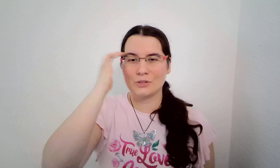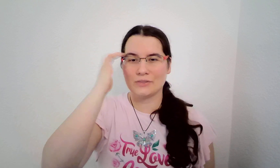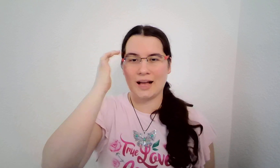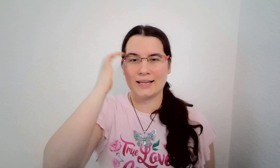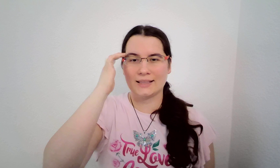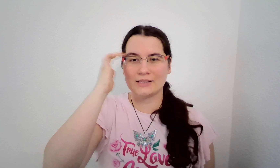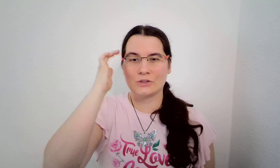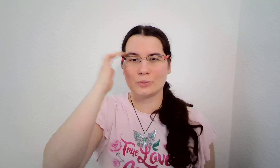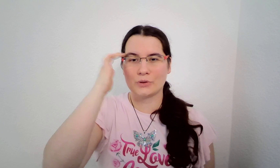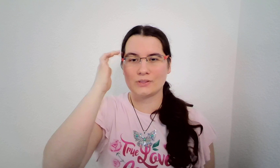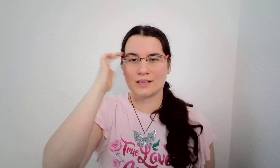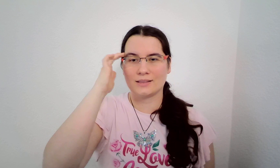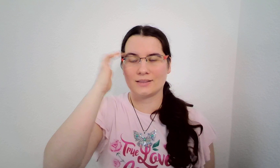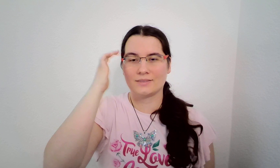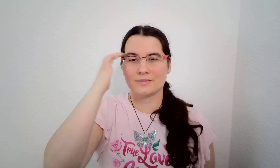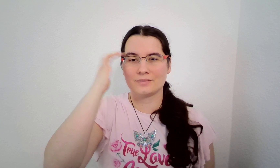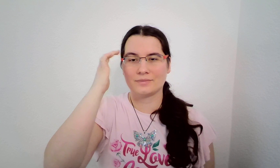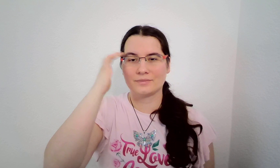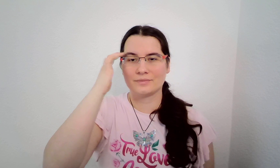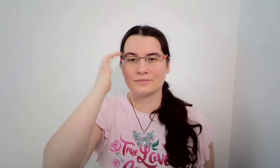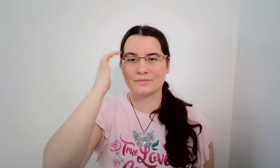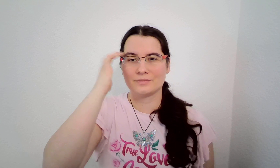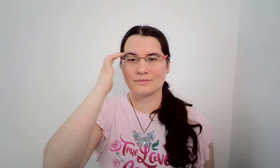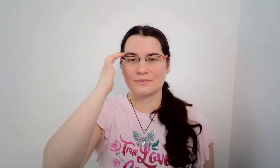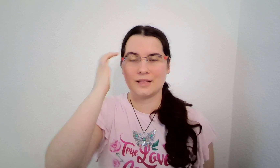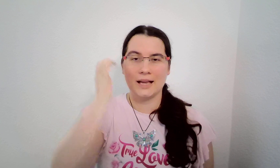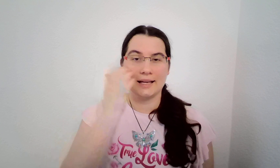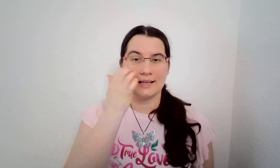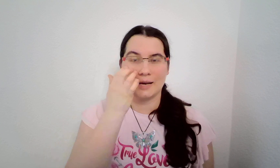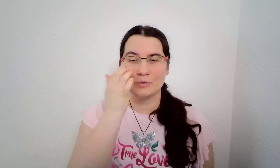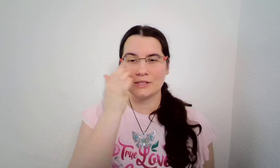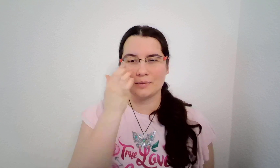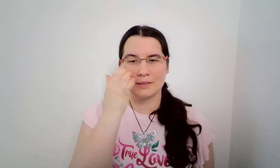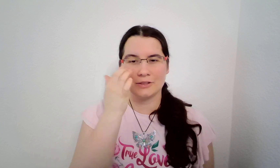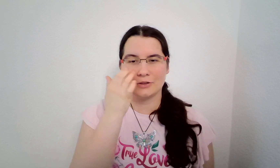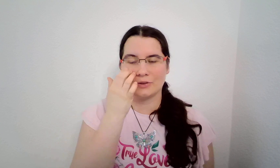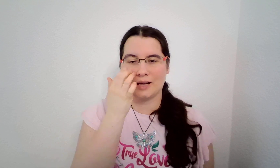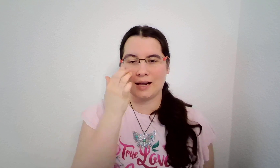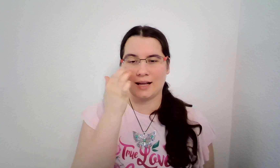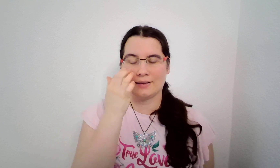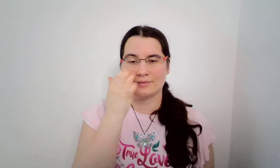to zvládat na 100%. Nemusím být dokonalá.